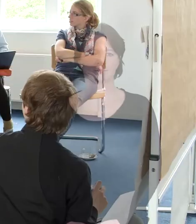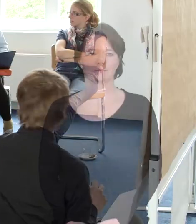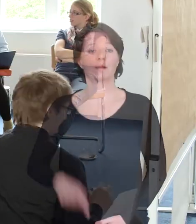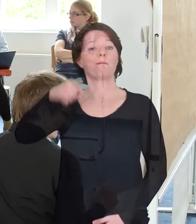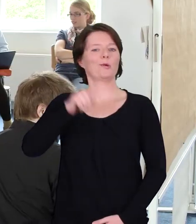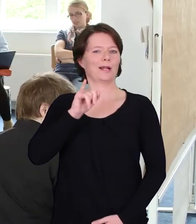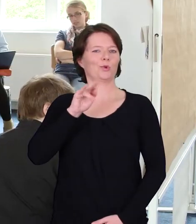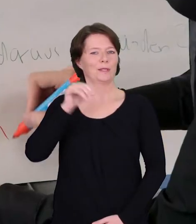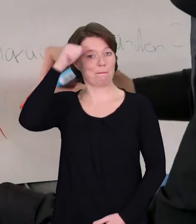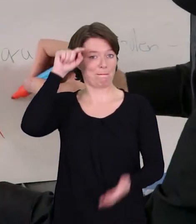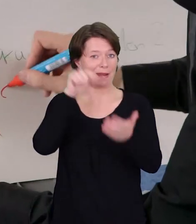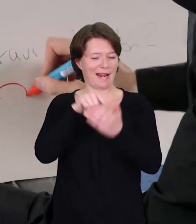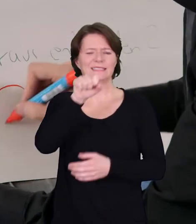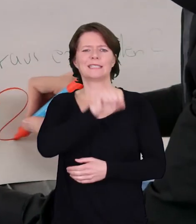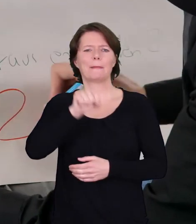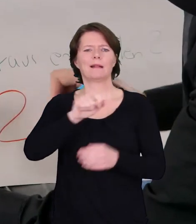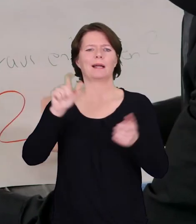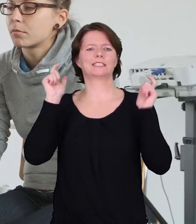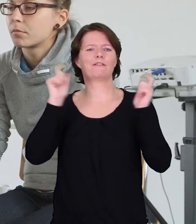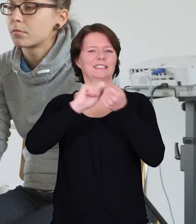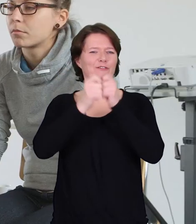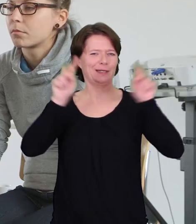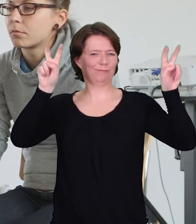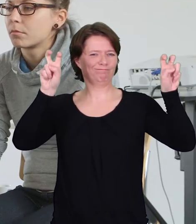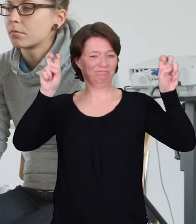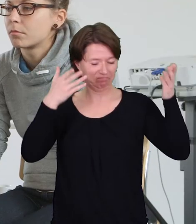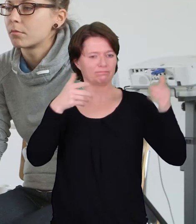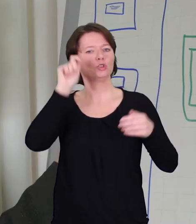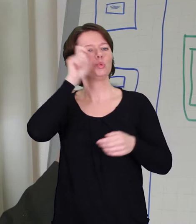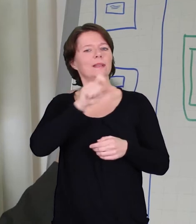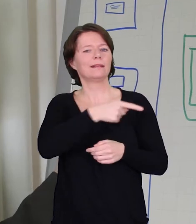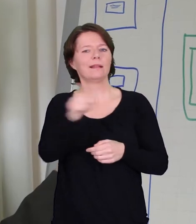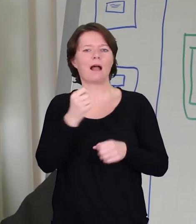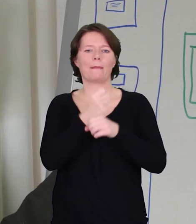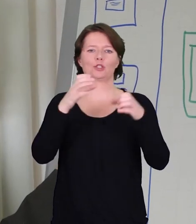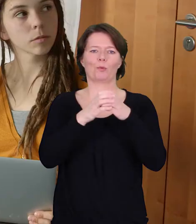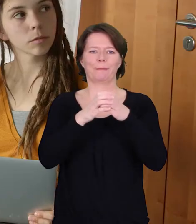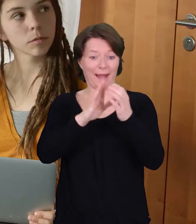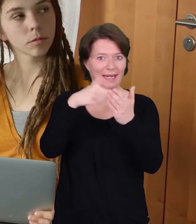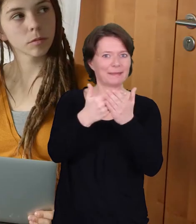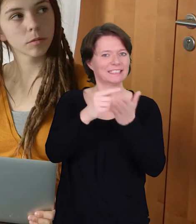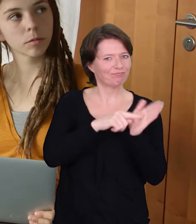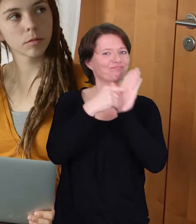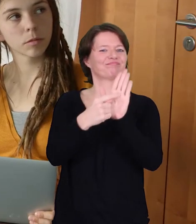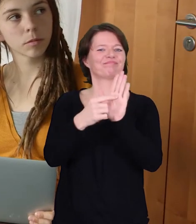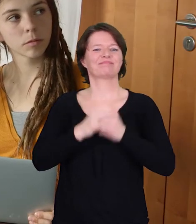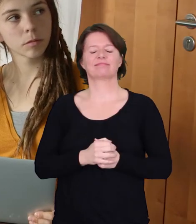Im Juni diskutieren die Studierenden ihre Arbeitsergebnisse auf dem Seminar Gesellschaftliche Transformation in Berlin. Was ich total